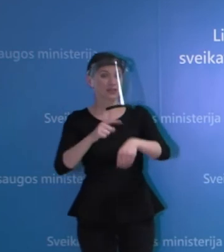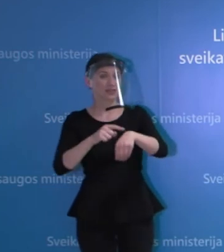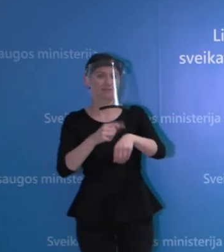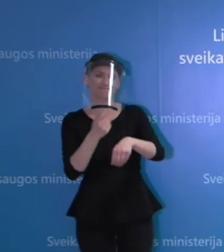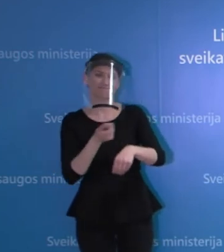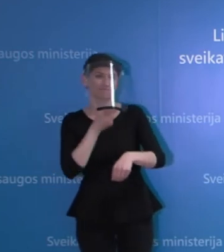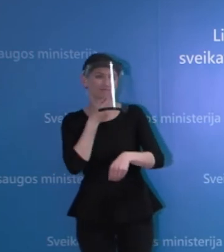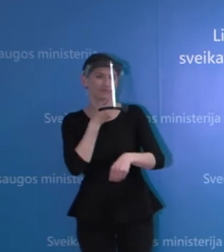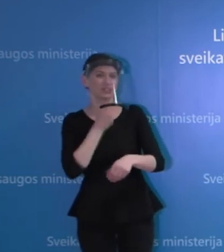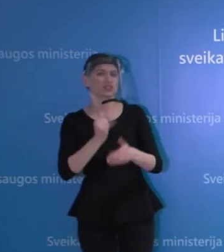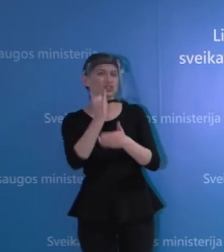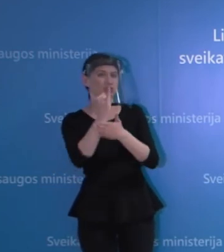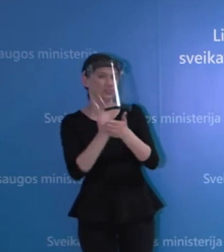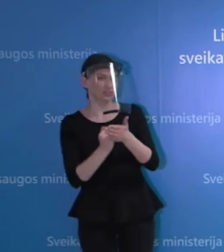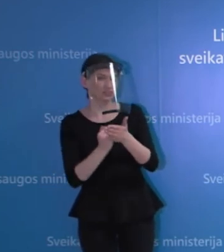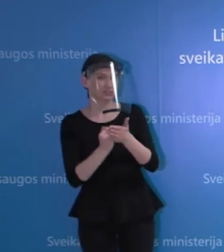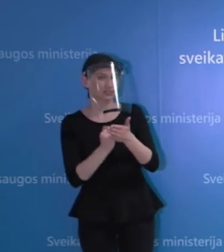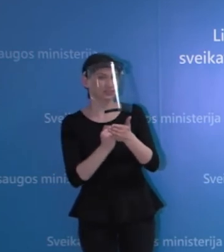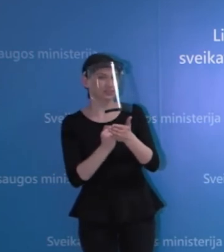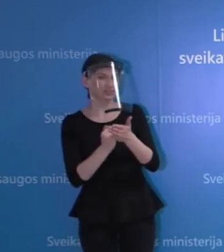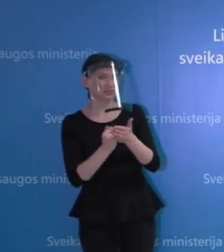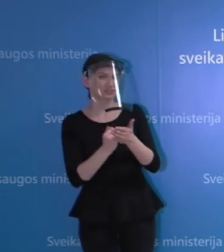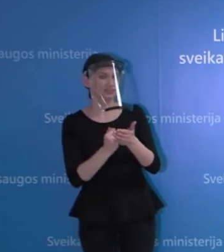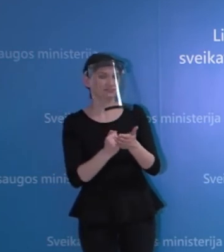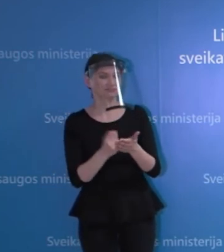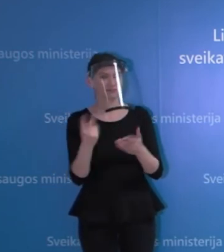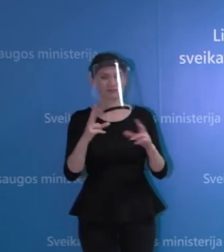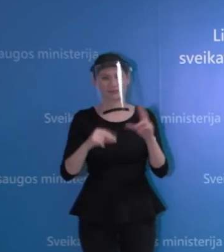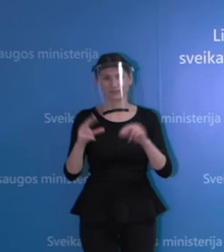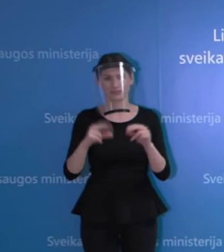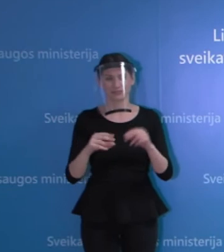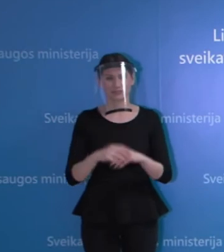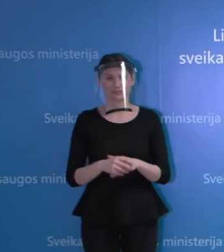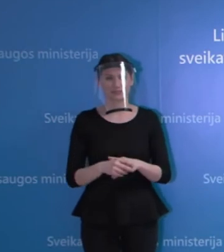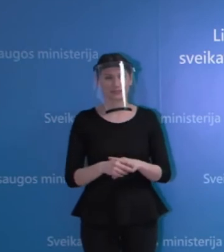tokos aš iškart atsiprašau, galima trumpinti į du, tris klausimus.